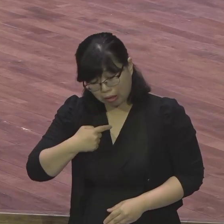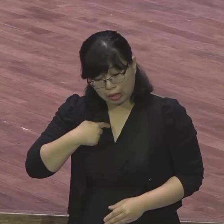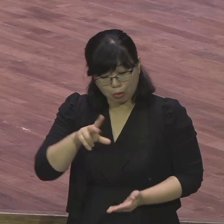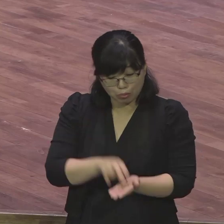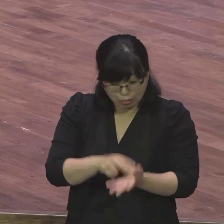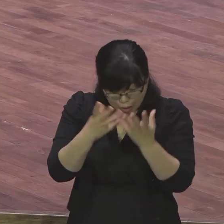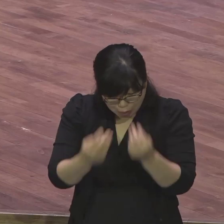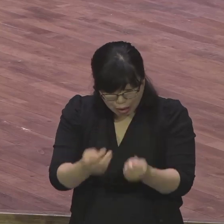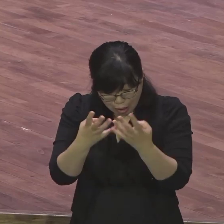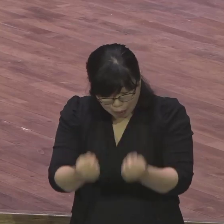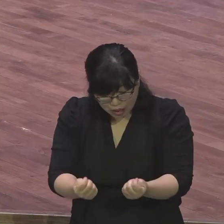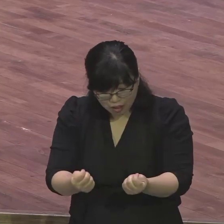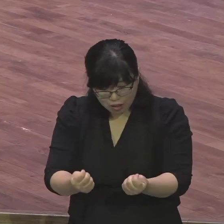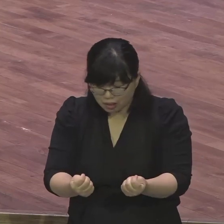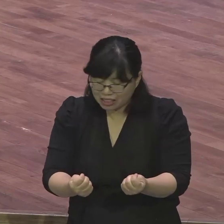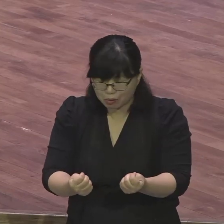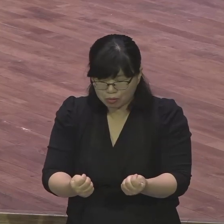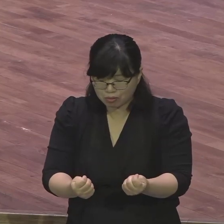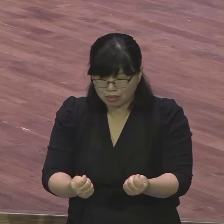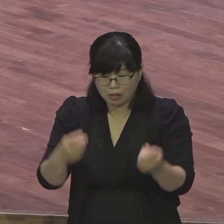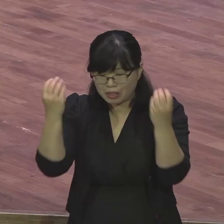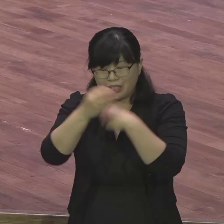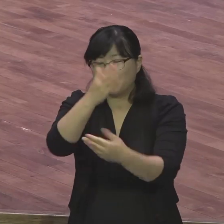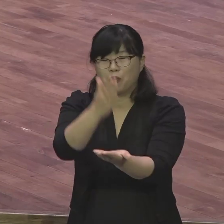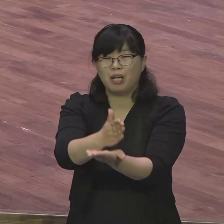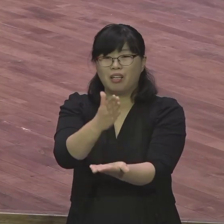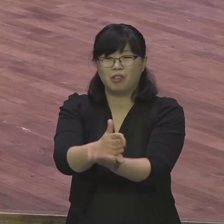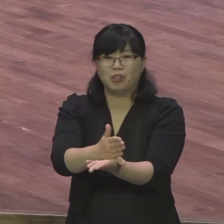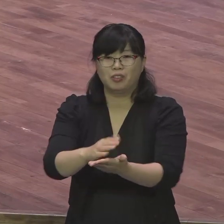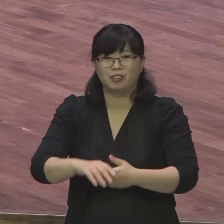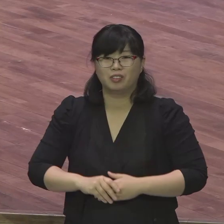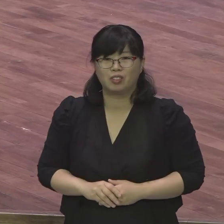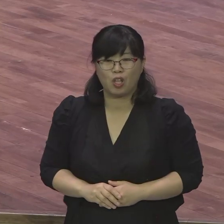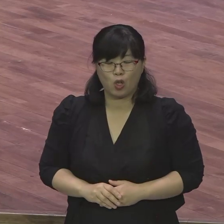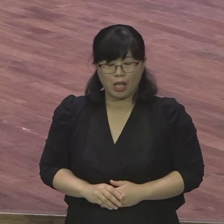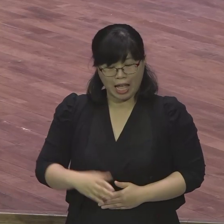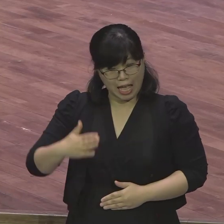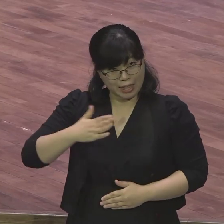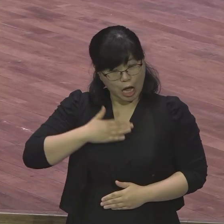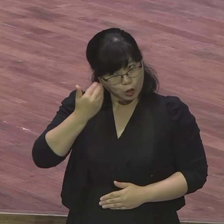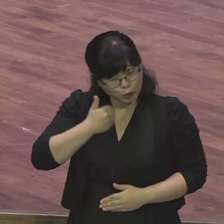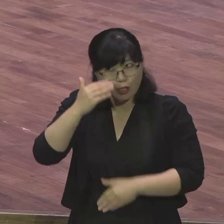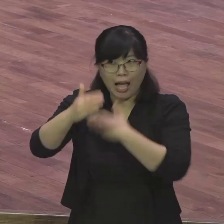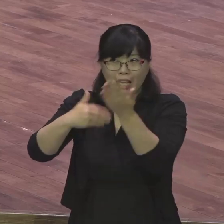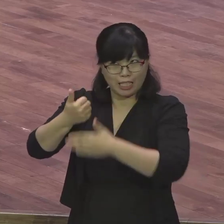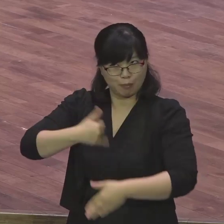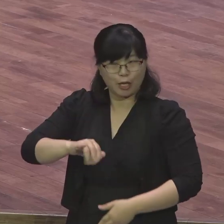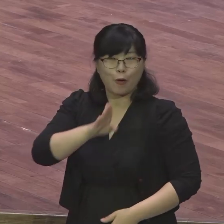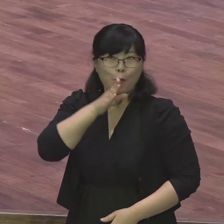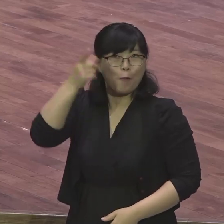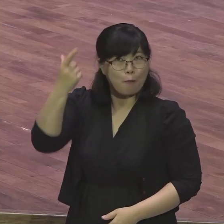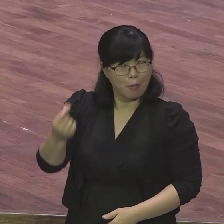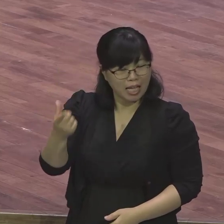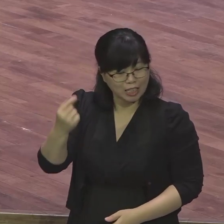기도 잘못도 필요 없다 뭐만 하면 돼요 오직 그리스도 오직 그리스도면 끝난 거예요